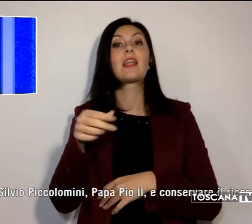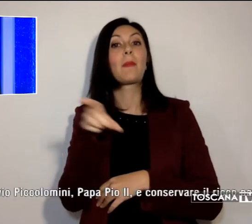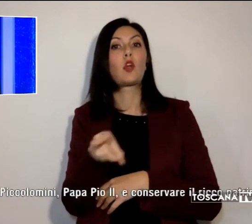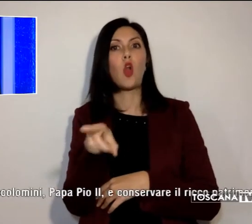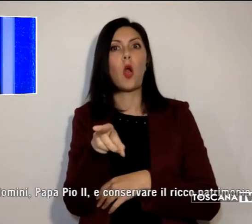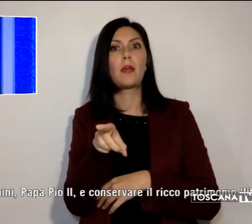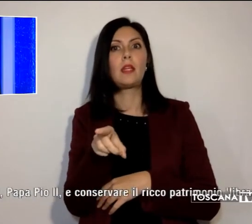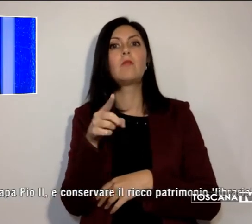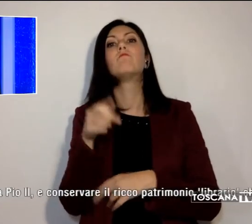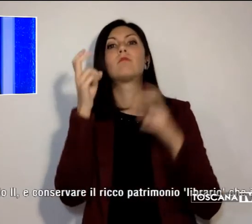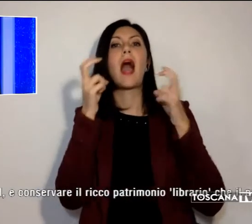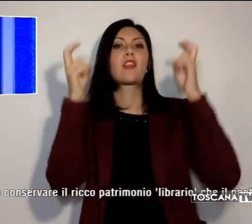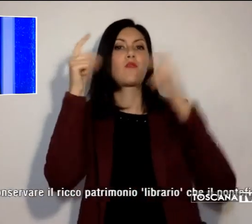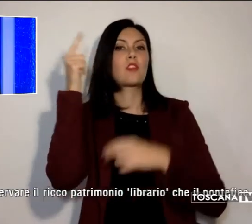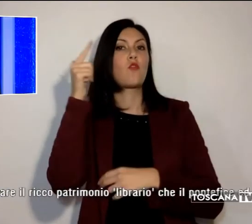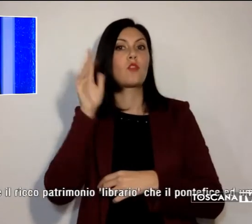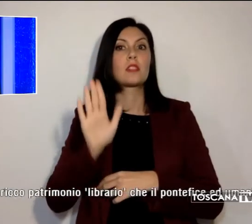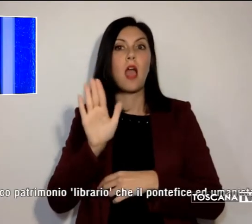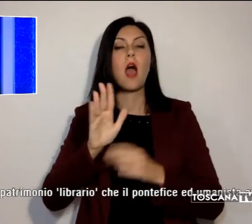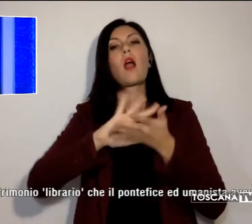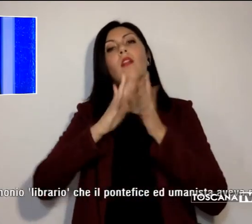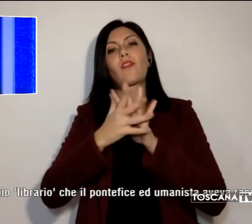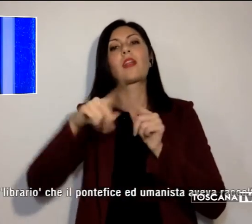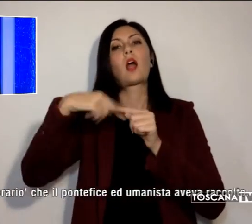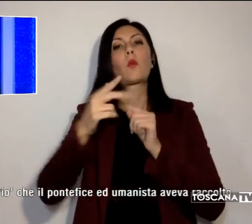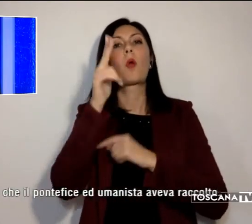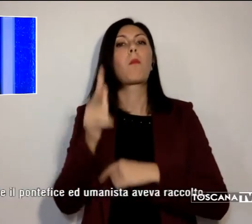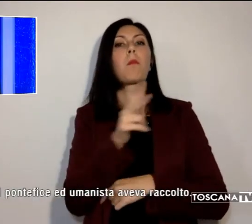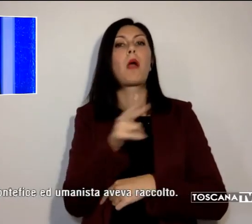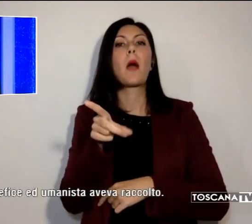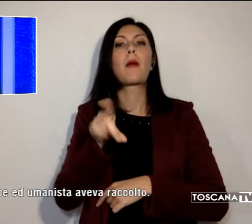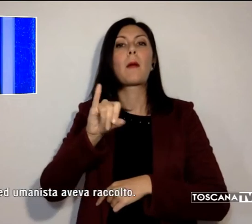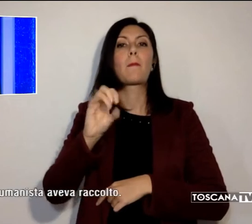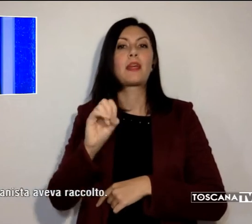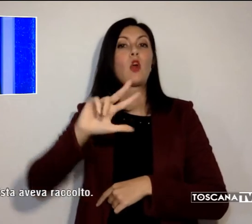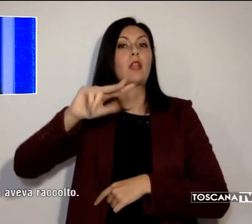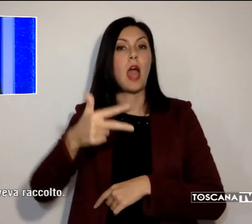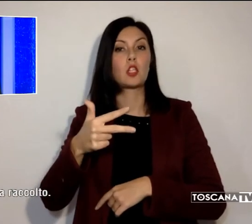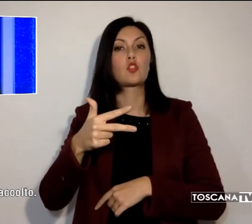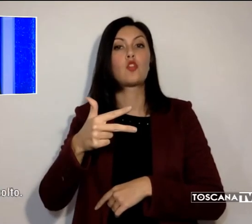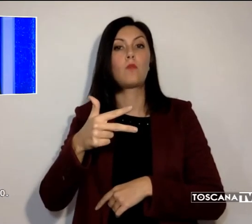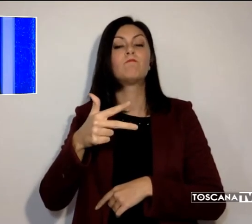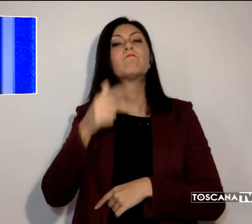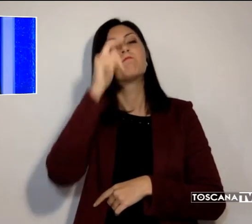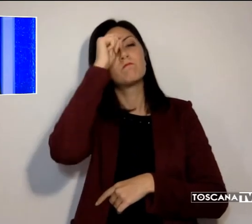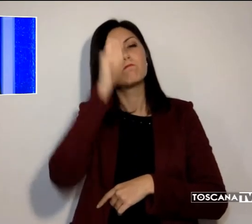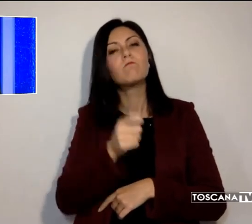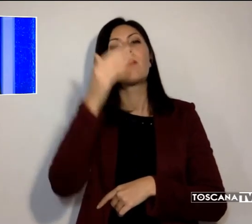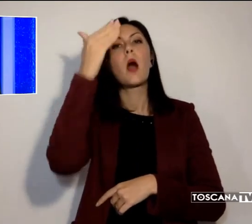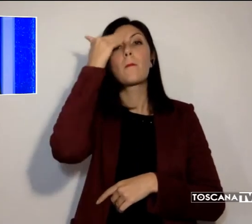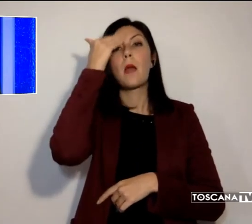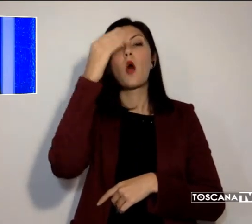arcivescovo di Siena, divenuto poi Papa Pio III, per onorare la memoria dello zio